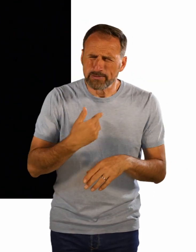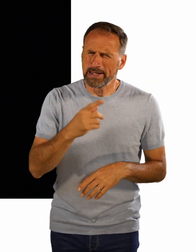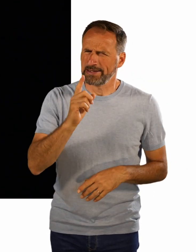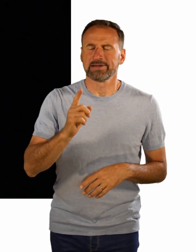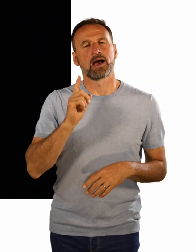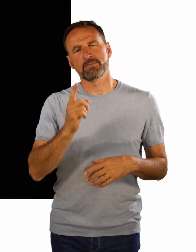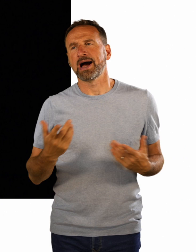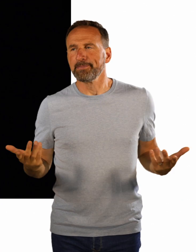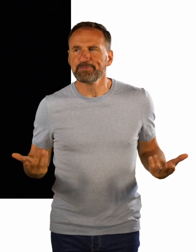dass ich immer zu spät komme.